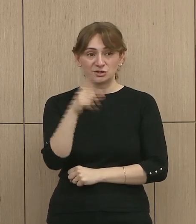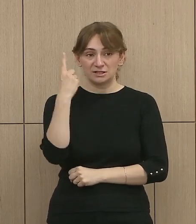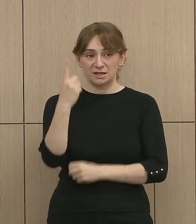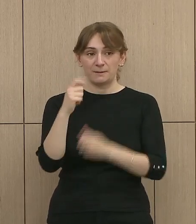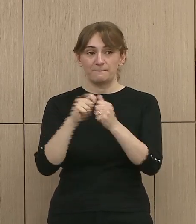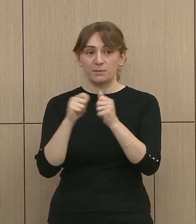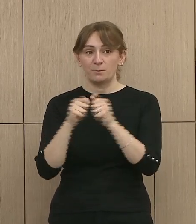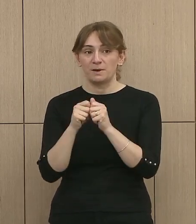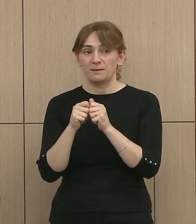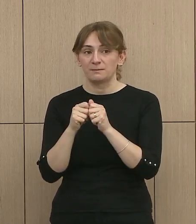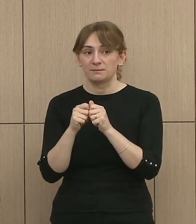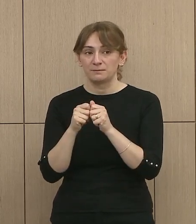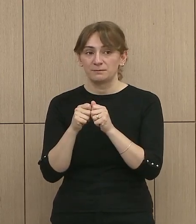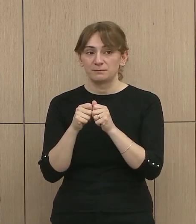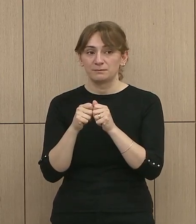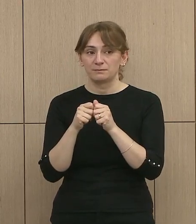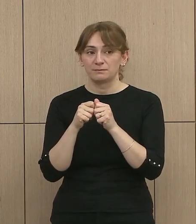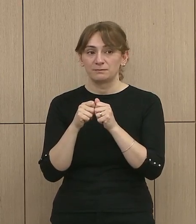konfliktit.